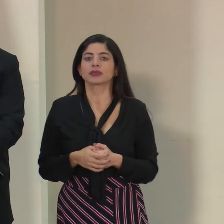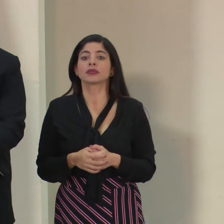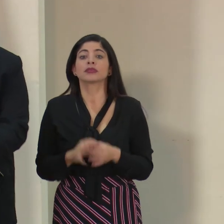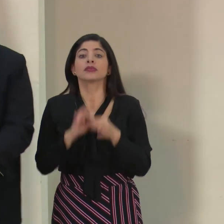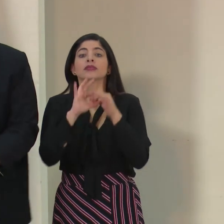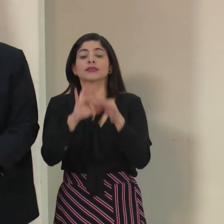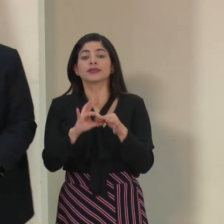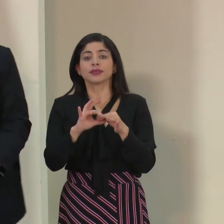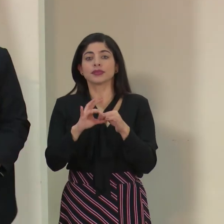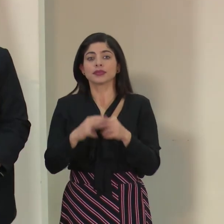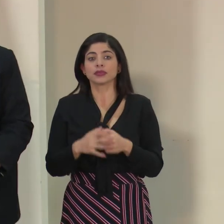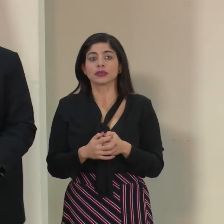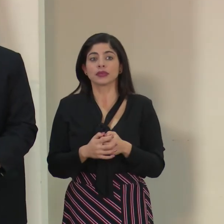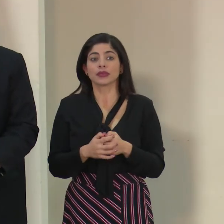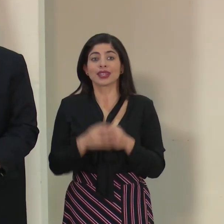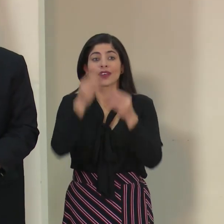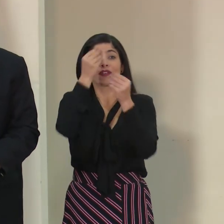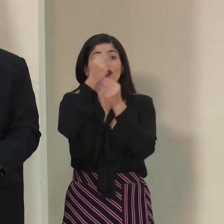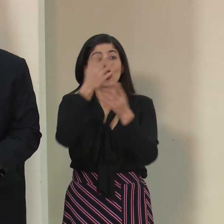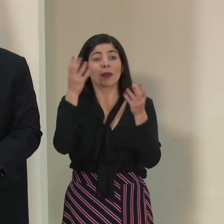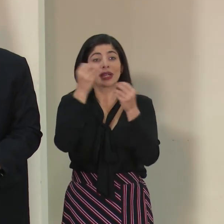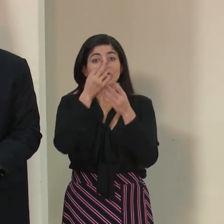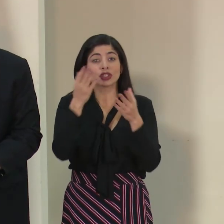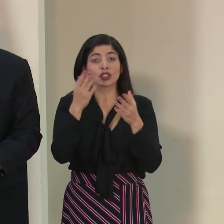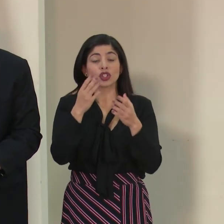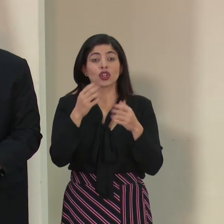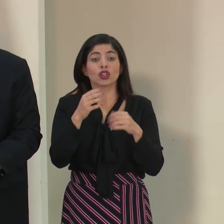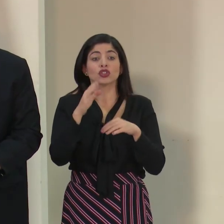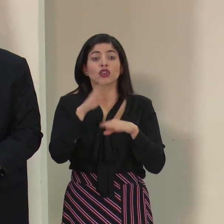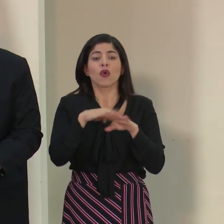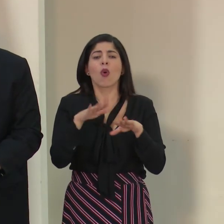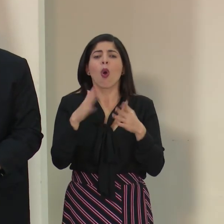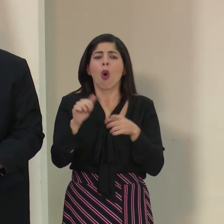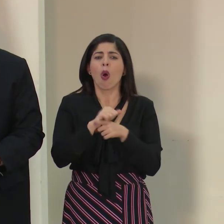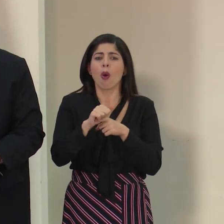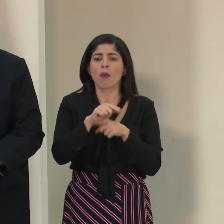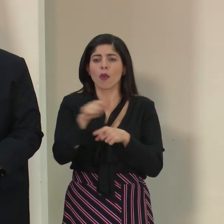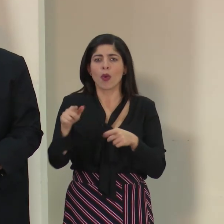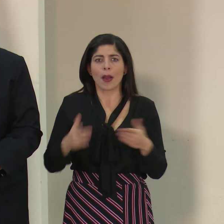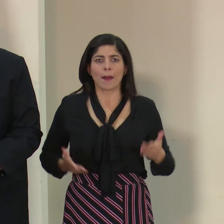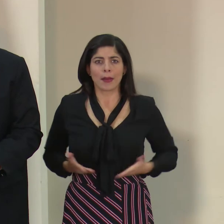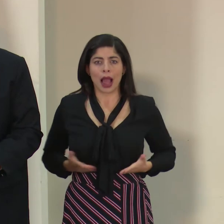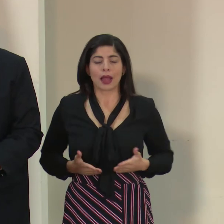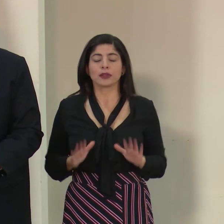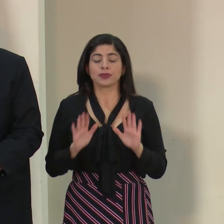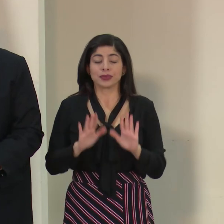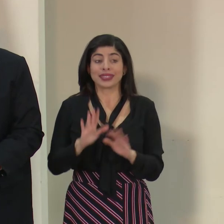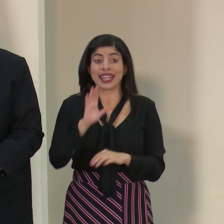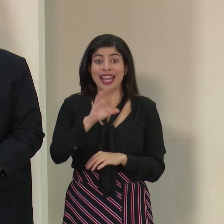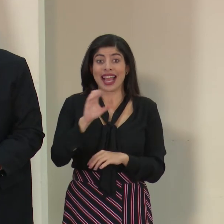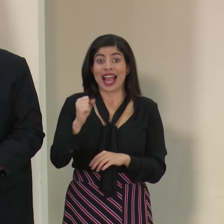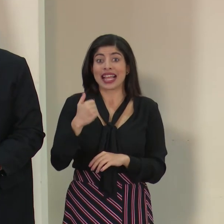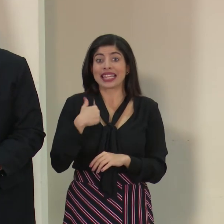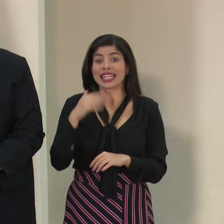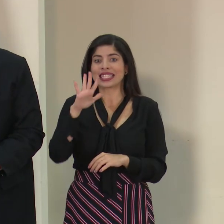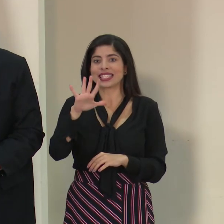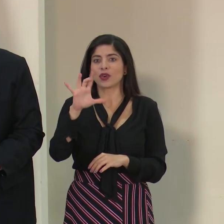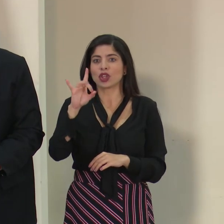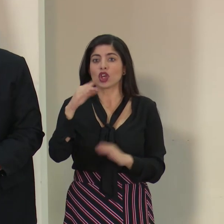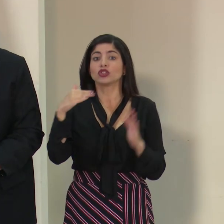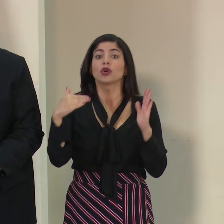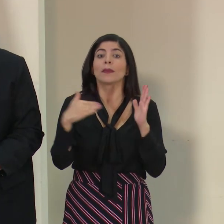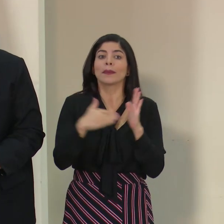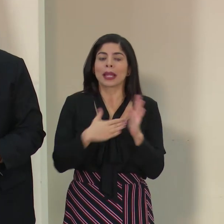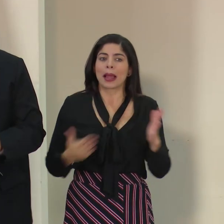con respecto a la información y capacitación de los funcionarios, la Caja Costalicense de Seguro Social tiene cerca de 58 mil